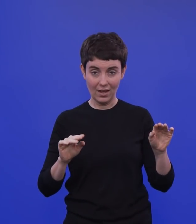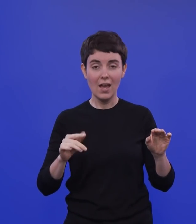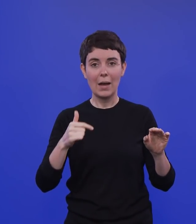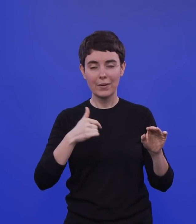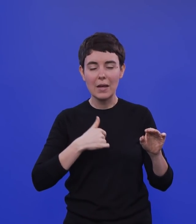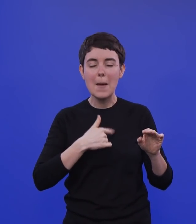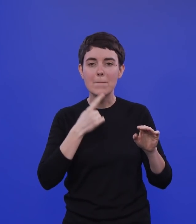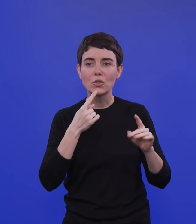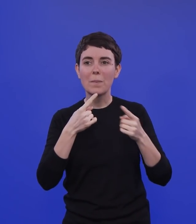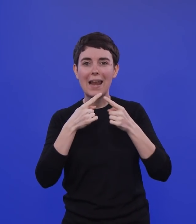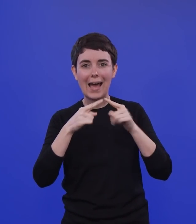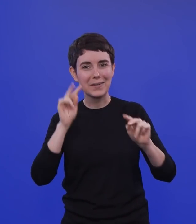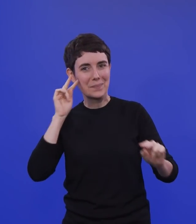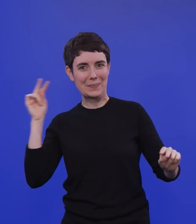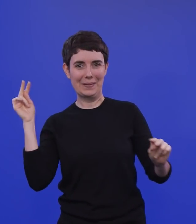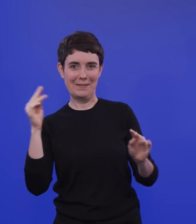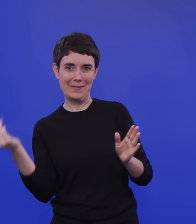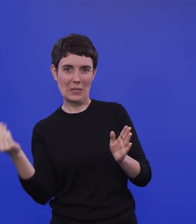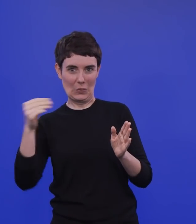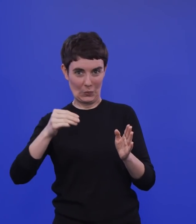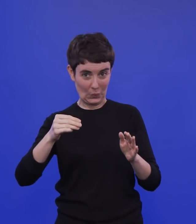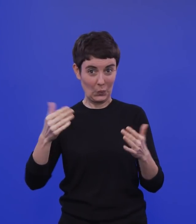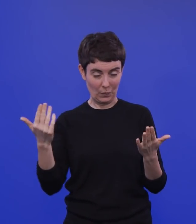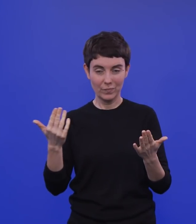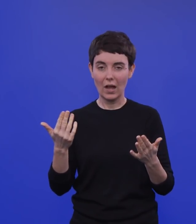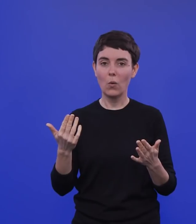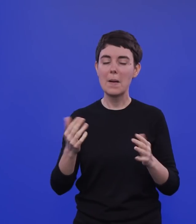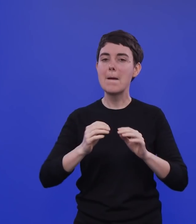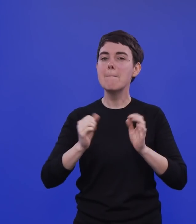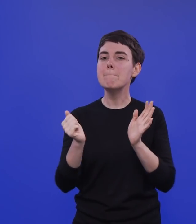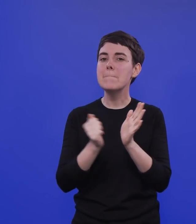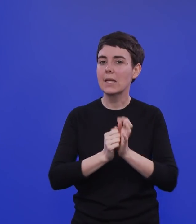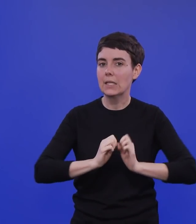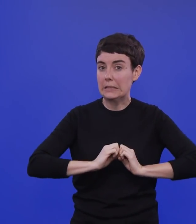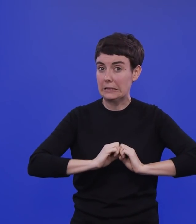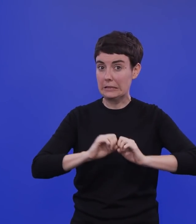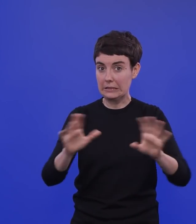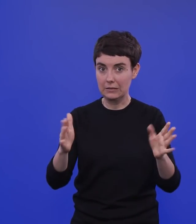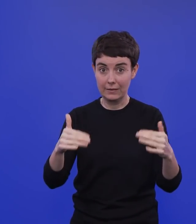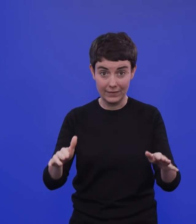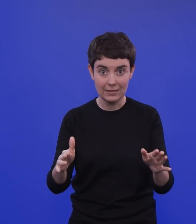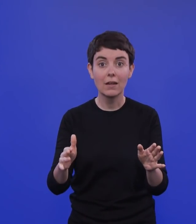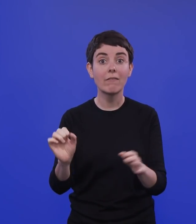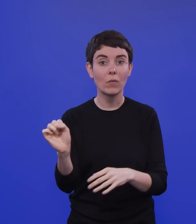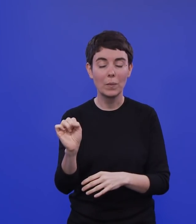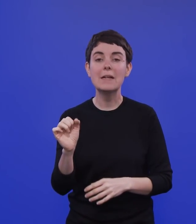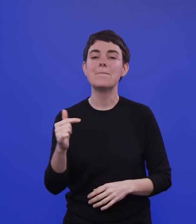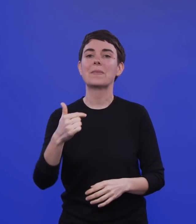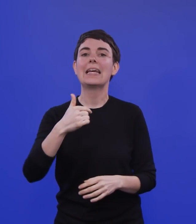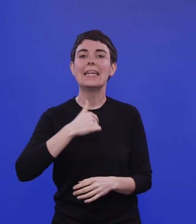Und zwar aus einem Aspekt, der auch sehr durch die Medien gegangen ist, nachdem ich in einem Spiegelinterview eine Zahl genannt